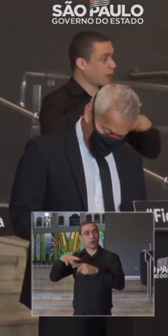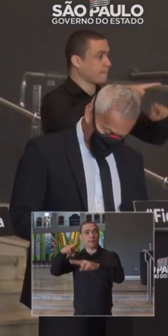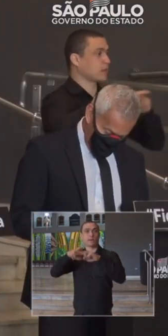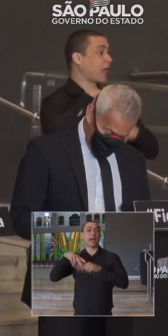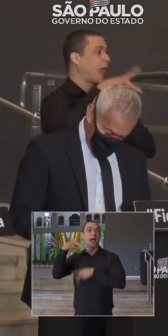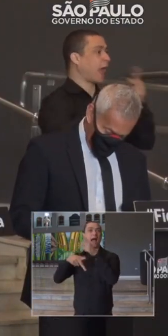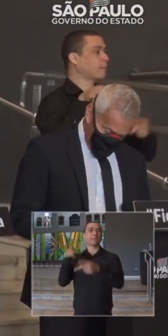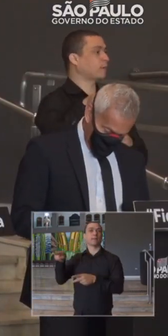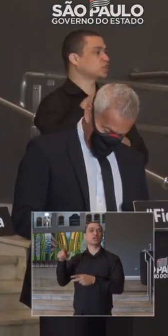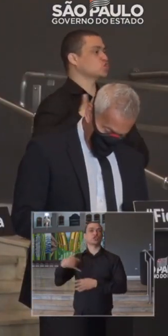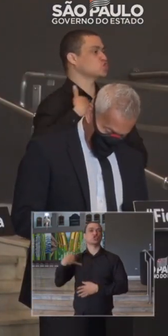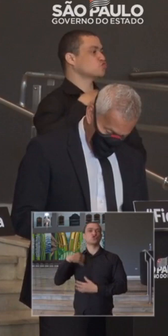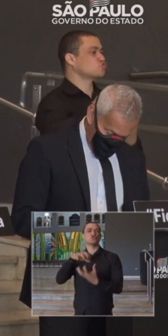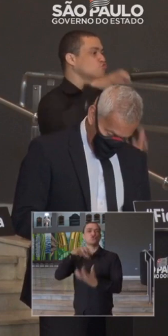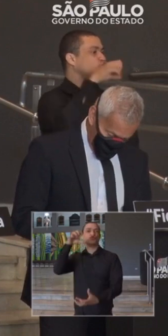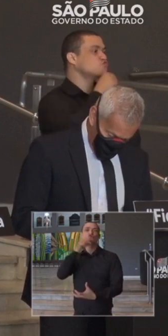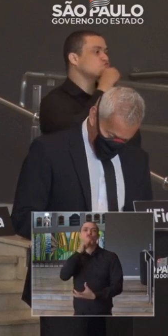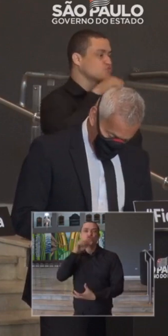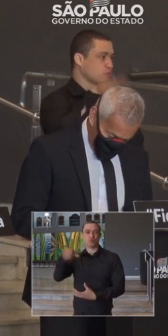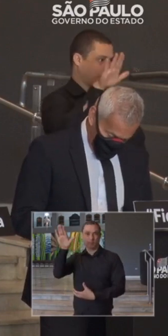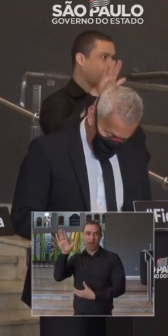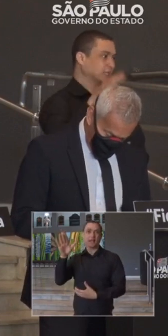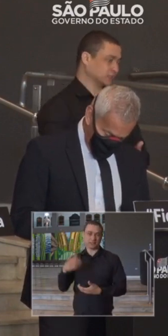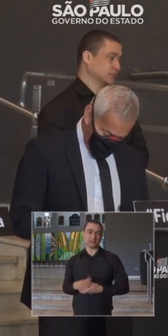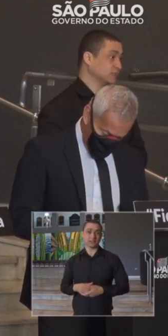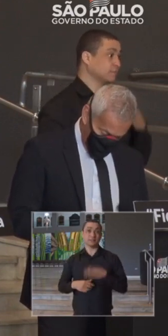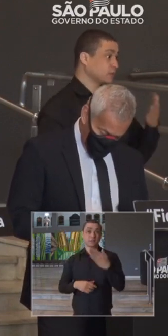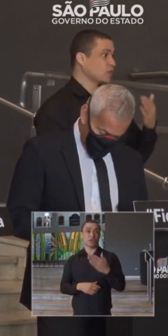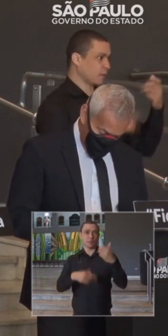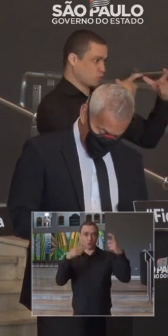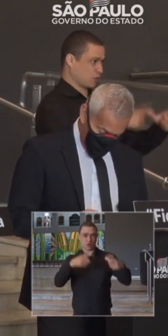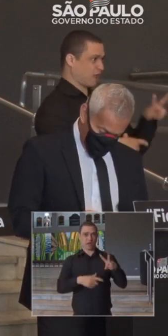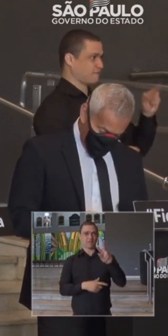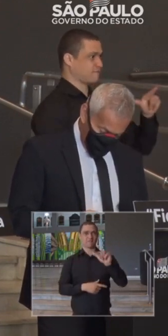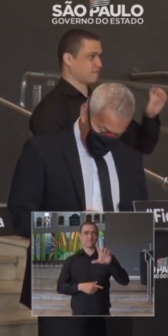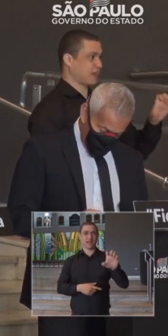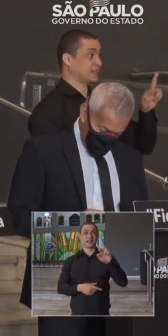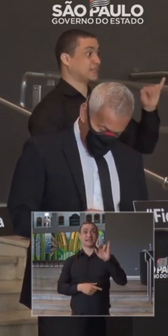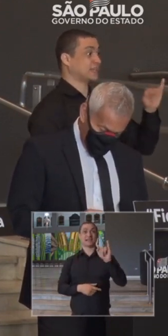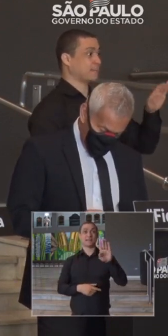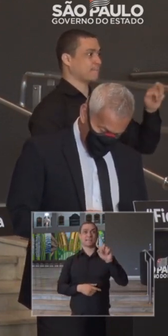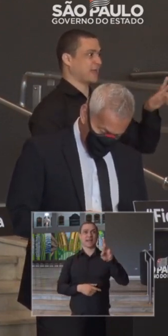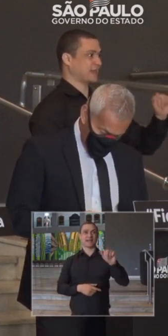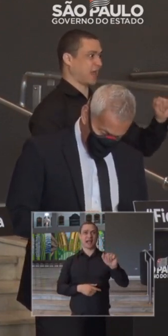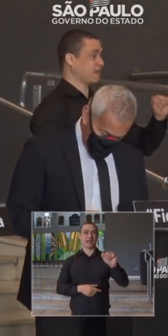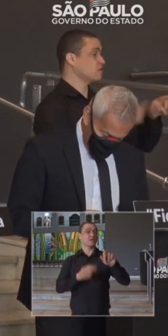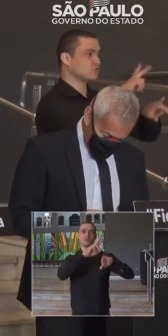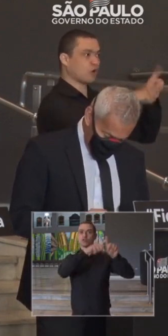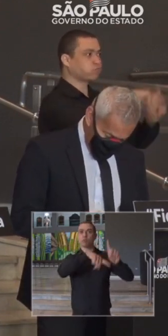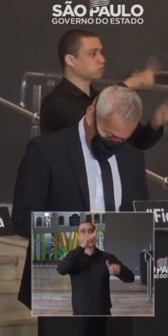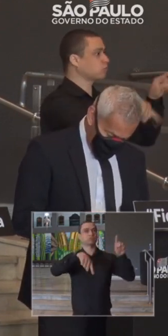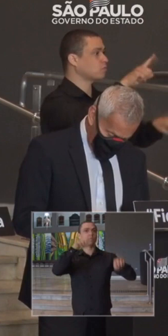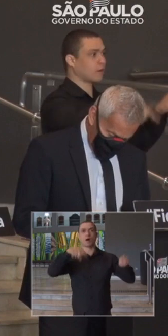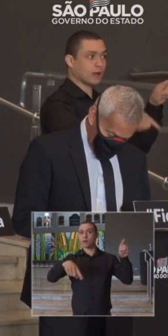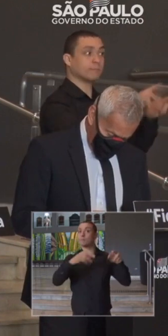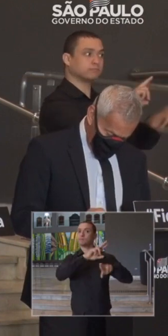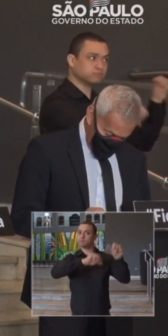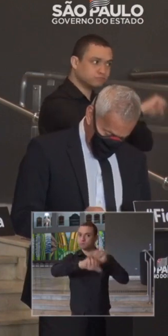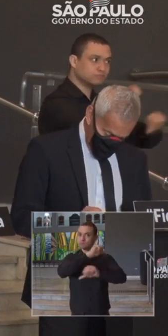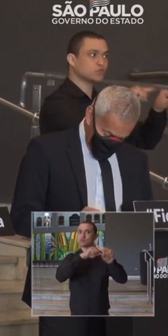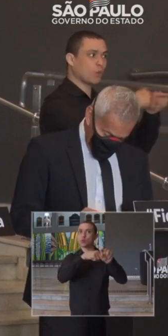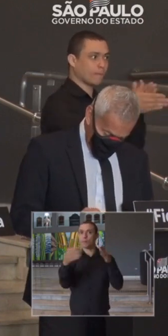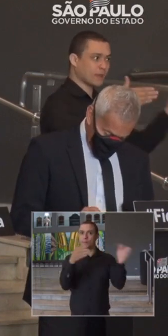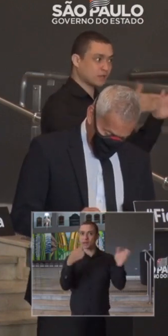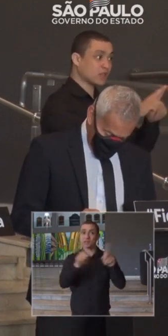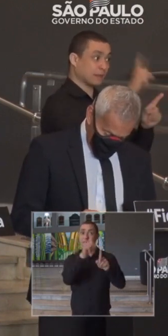população mais idosa, frente à média do Estado. O Vale do Ribeira, uma variação muito grande de número de casos nesse período e também